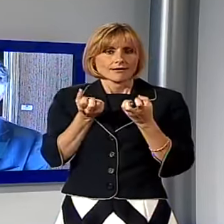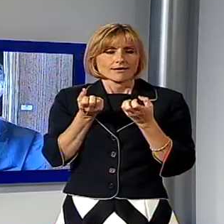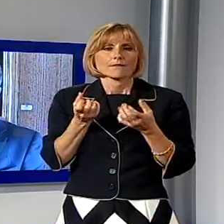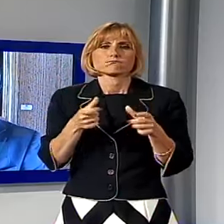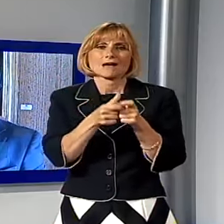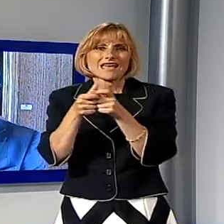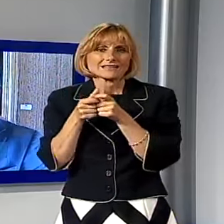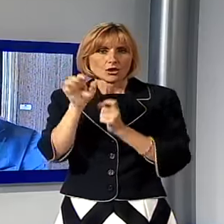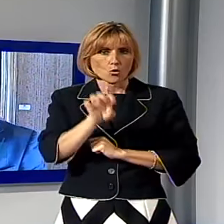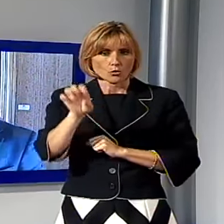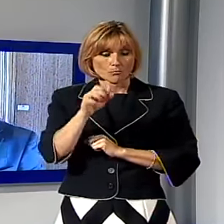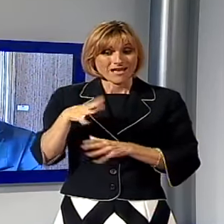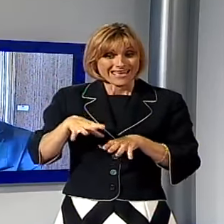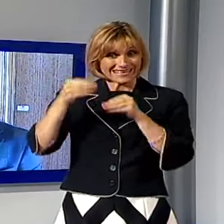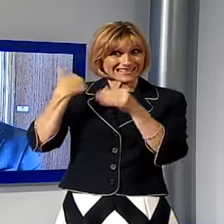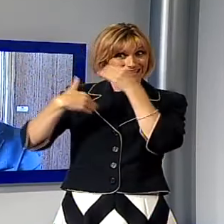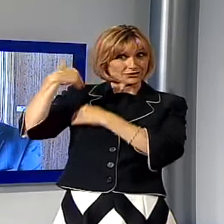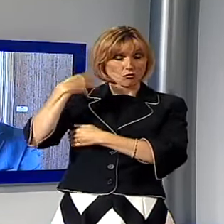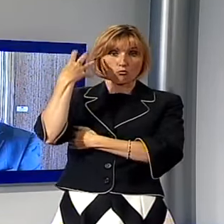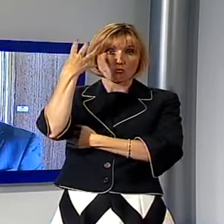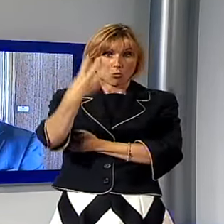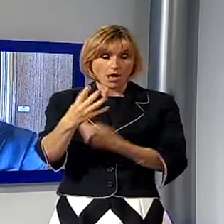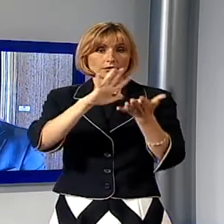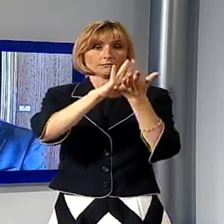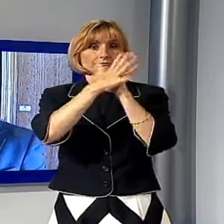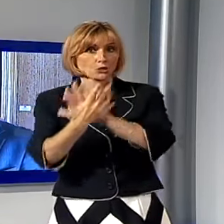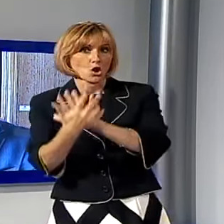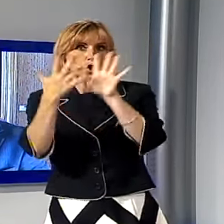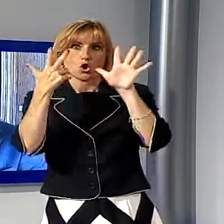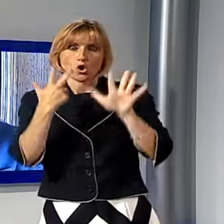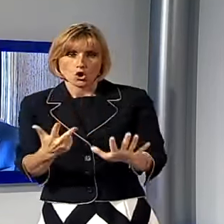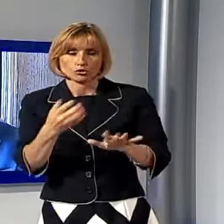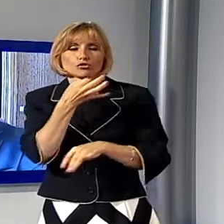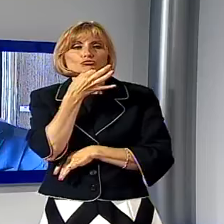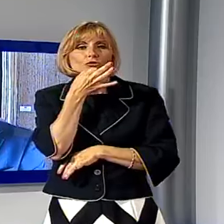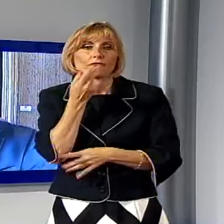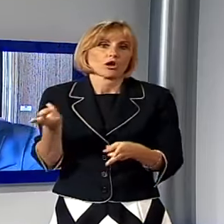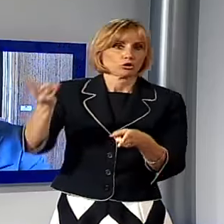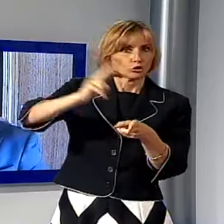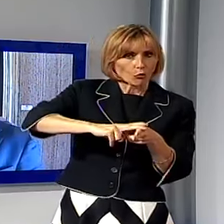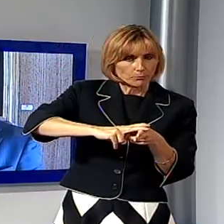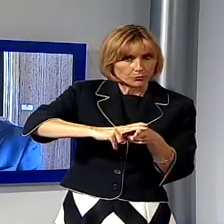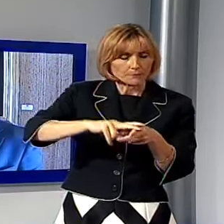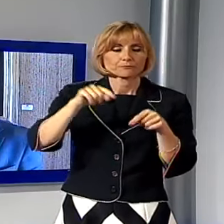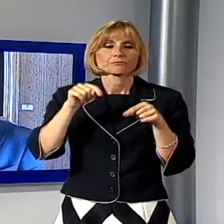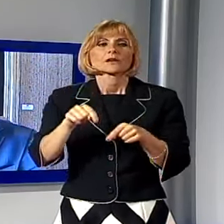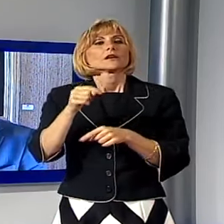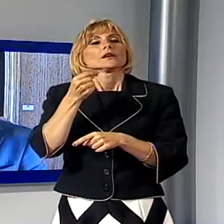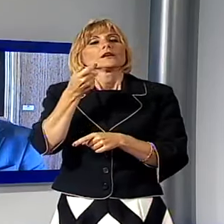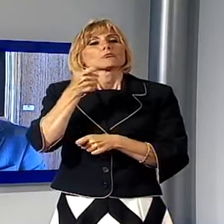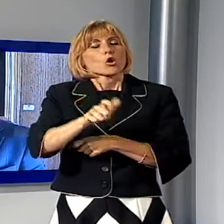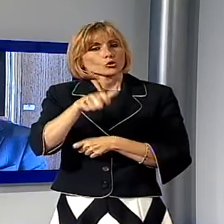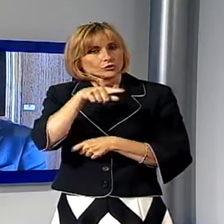4 paesi che erano nella prima edizione siamo passati ad 8 quindi abbiamo già raddoppiato questo anche perché comunque